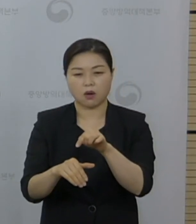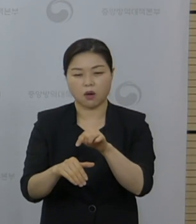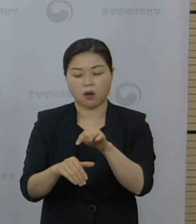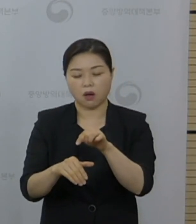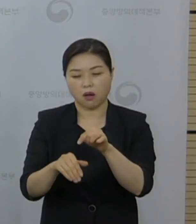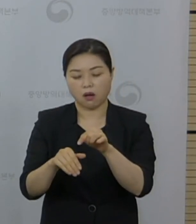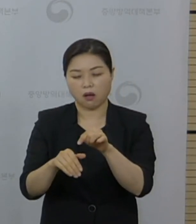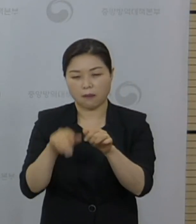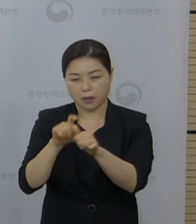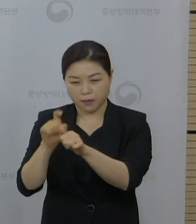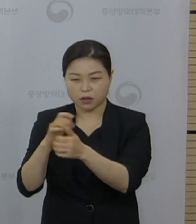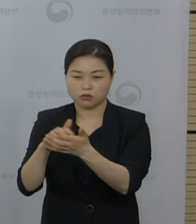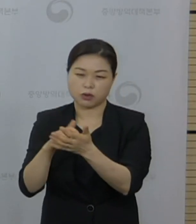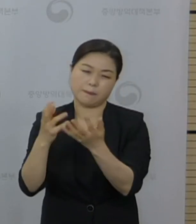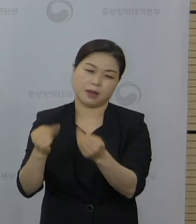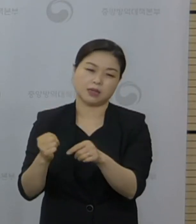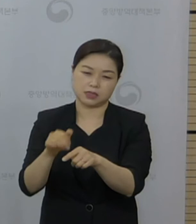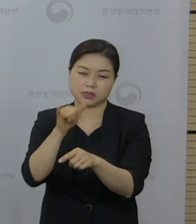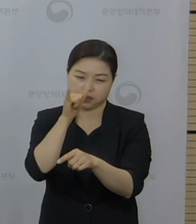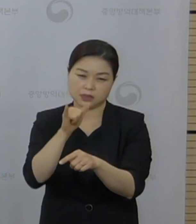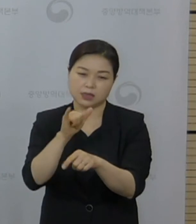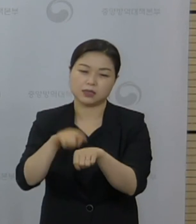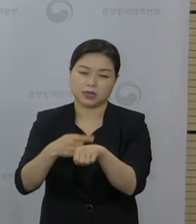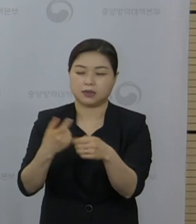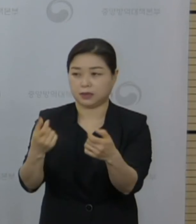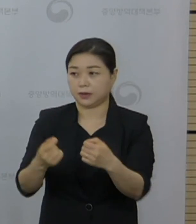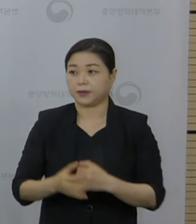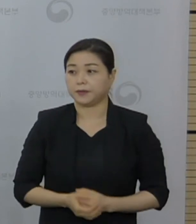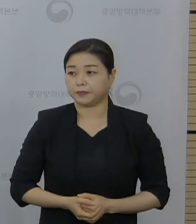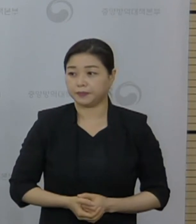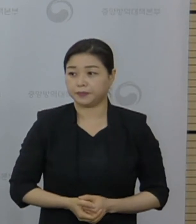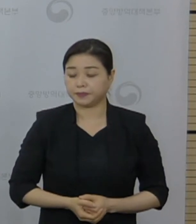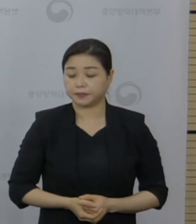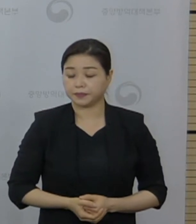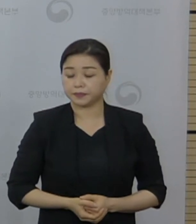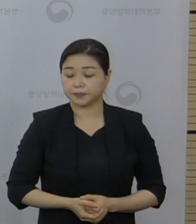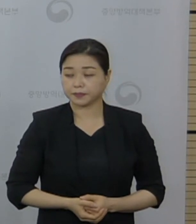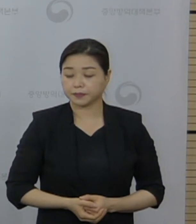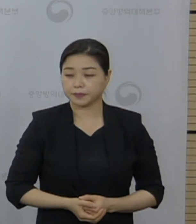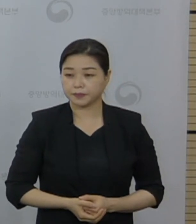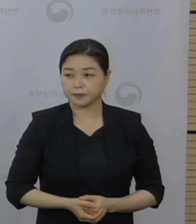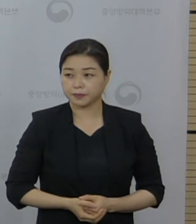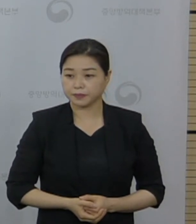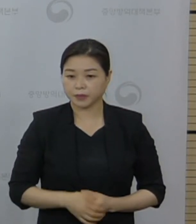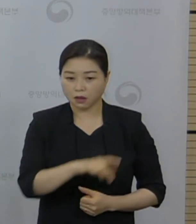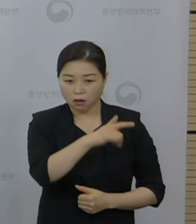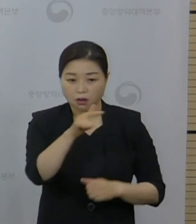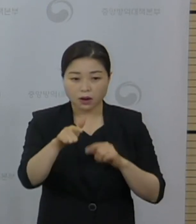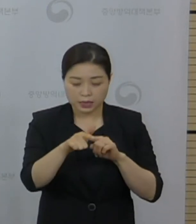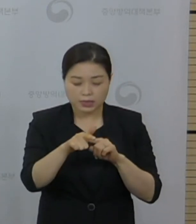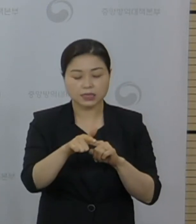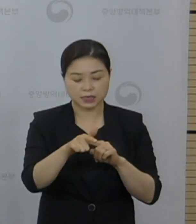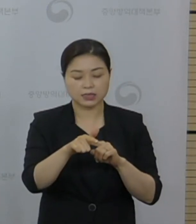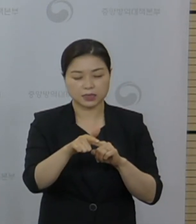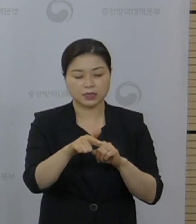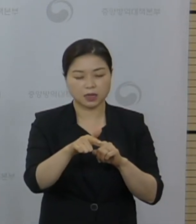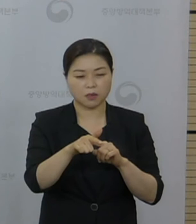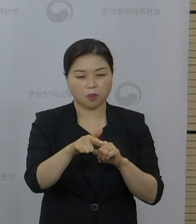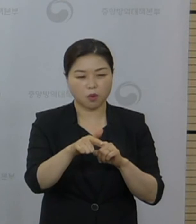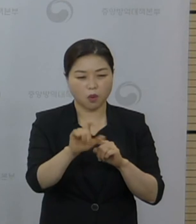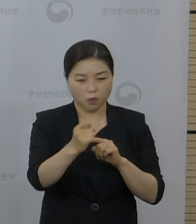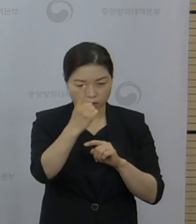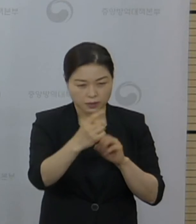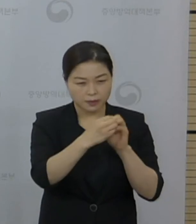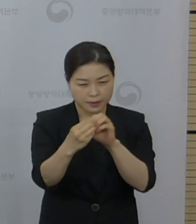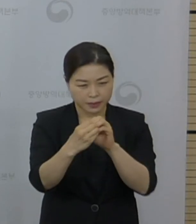많다라는 부분입니다. 이러한 것은 복합적인 요인이 작용했을 걸로 여겨지고